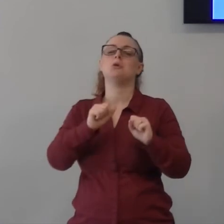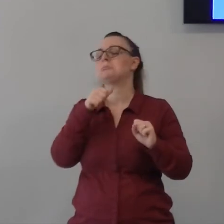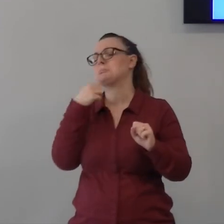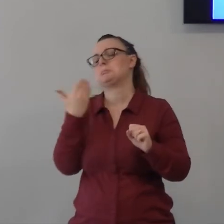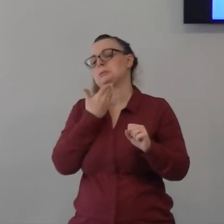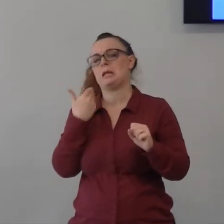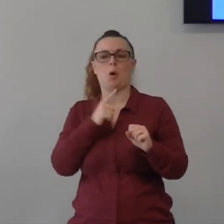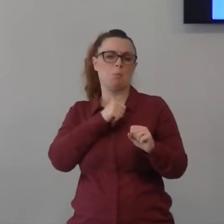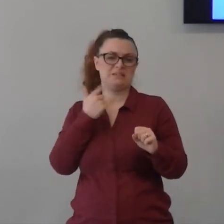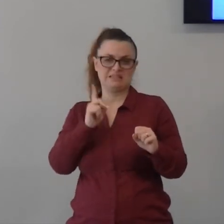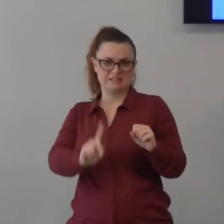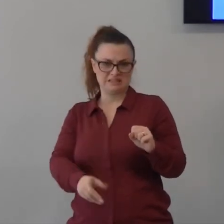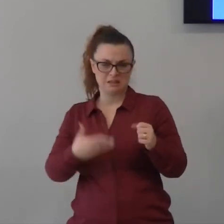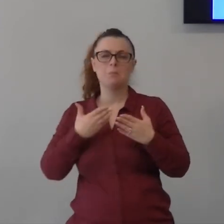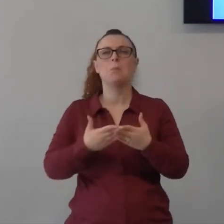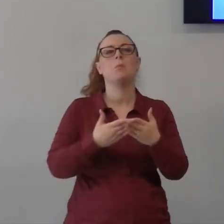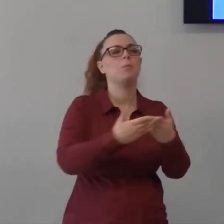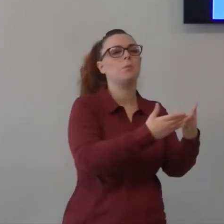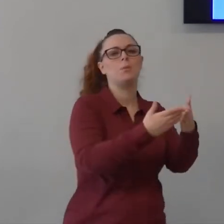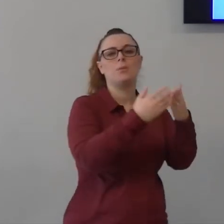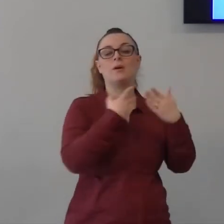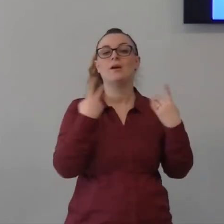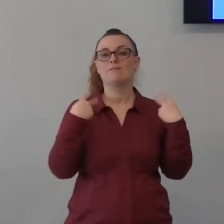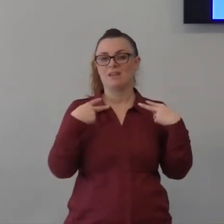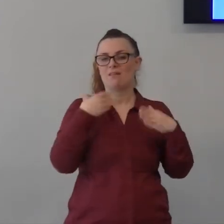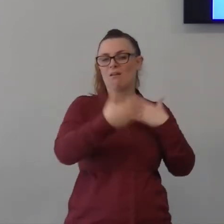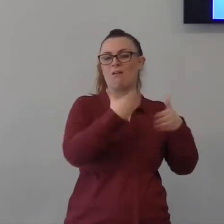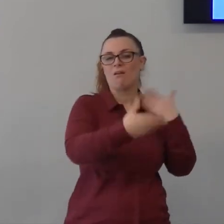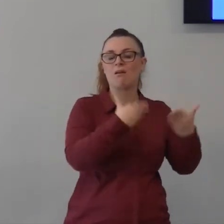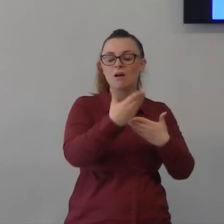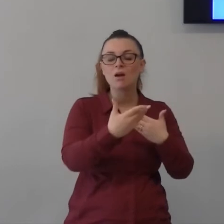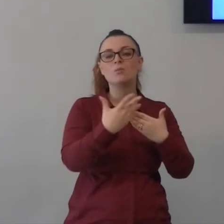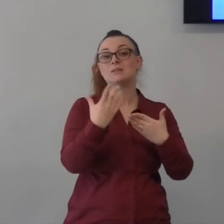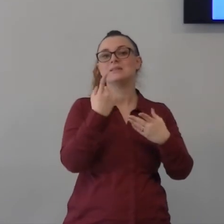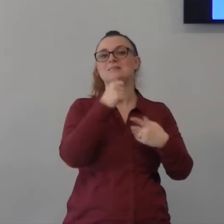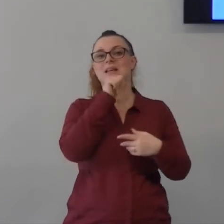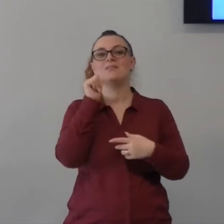dimenticato e l'hai lasciato lì e Gesù non è più sulla tua barca tutti i giorni